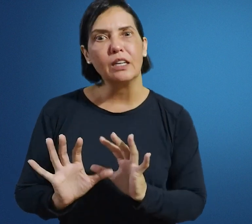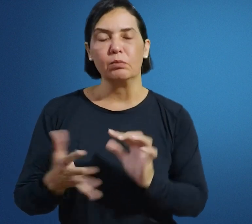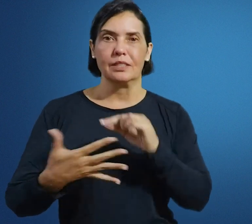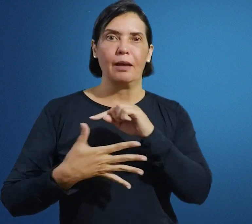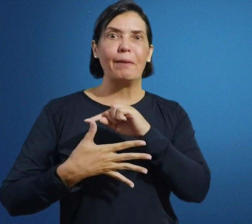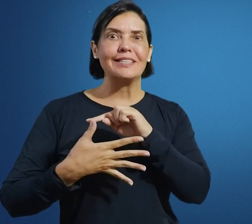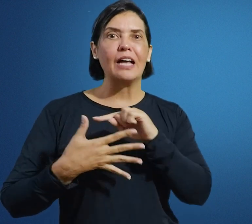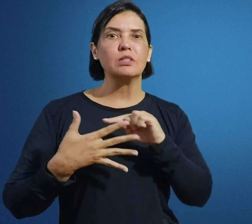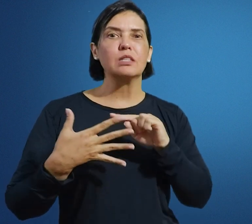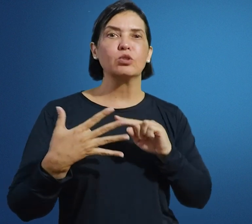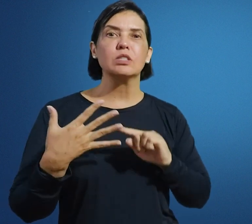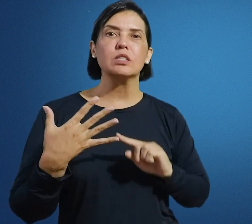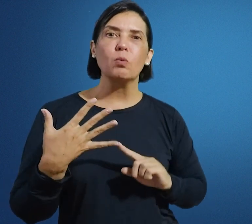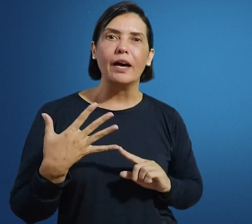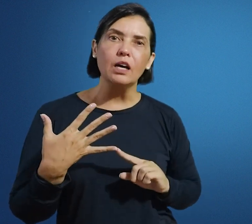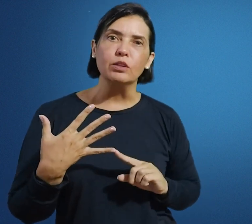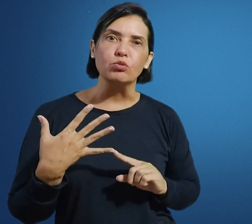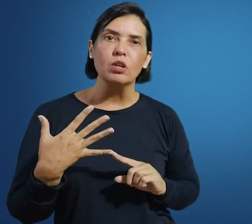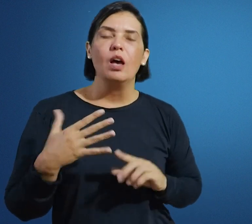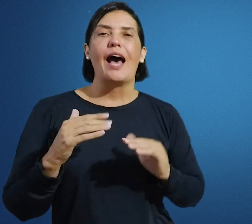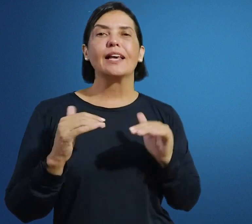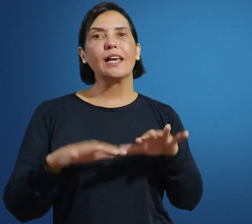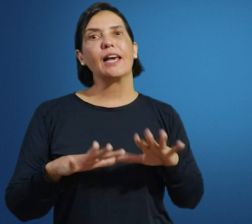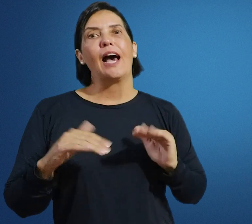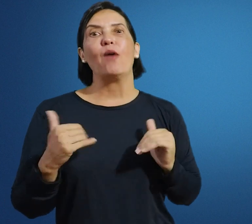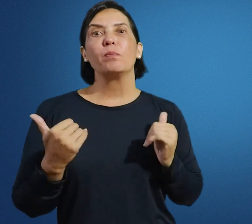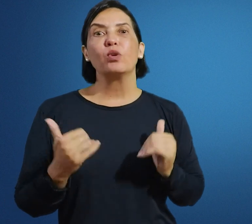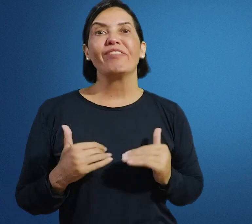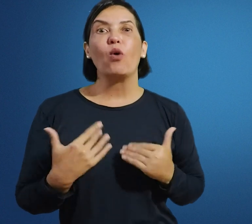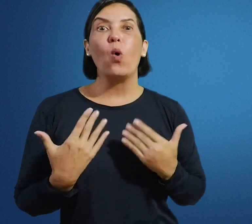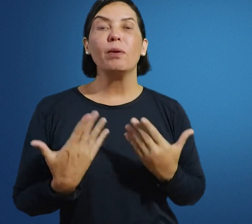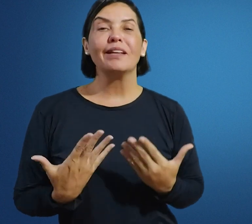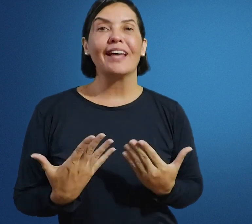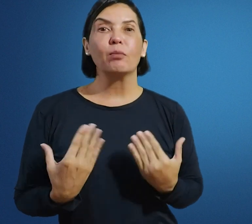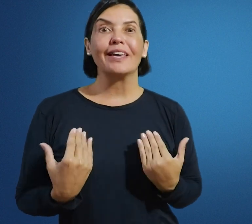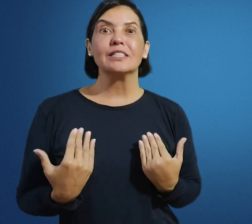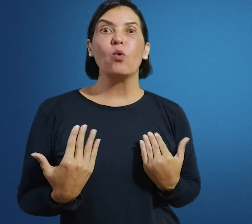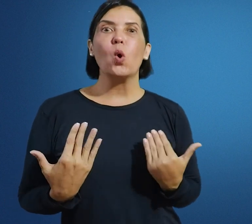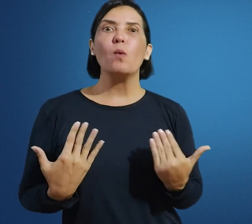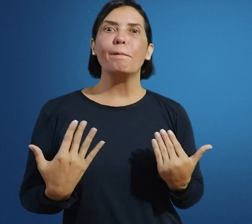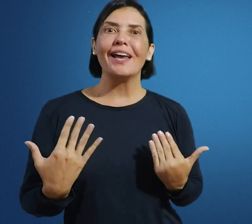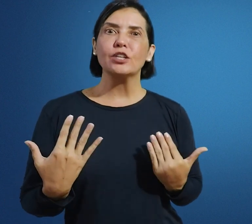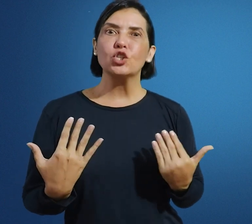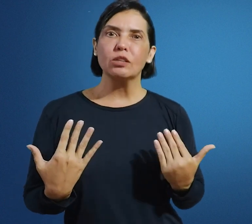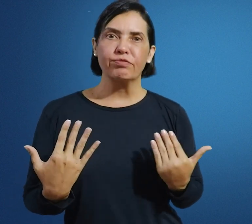Libras, baseado em cima dos cinco parâmetros, aqui o e-book vai complementar uma questão comparativa.